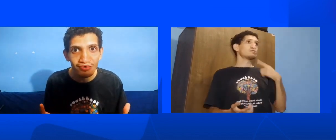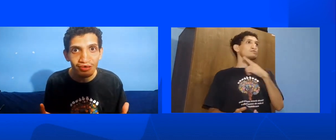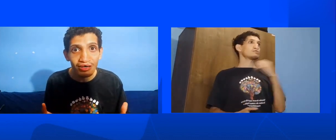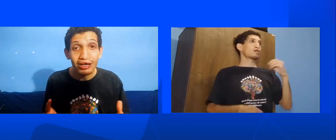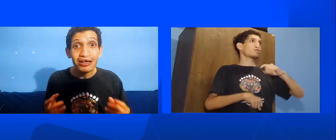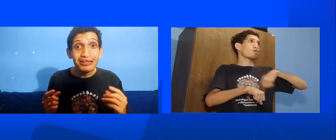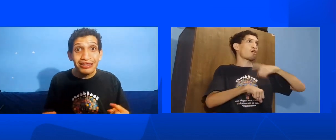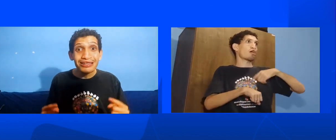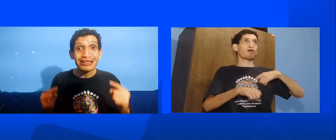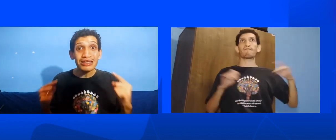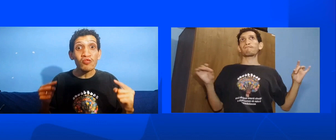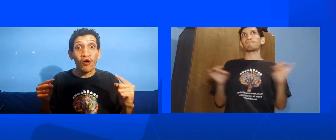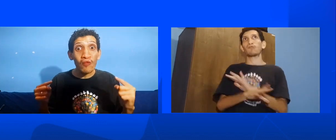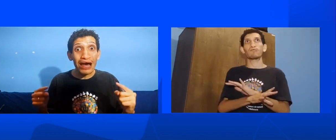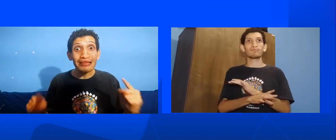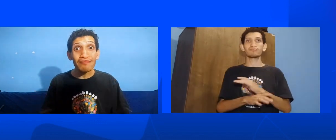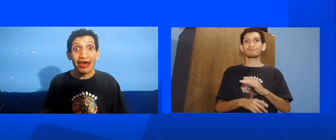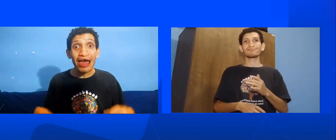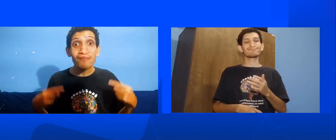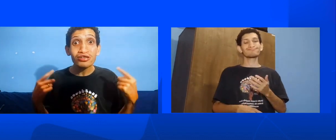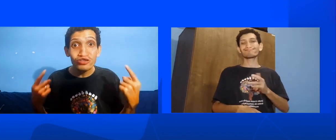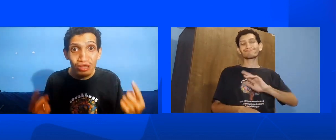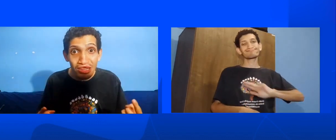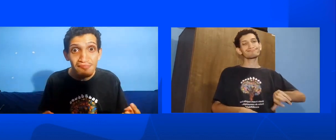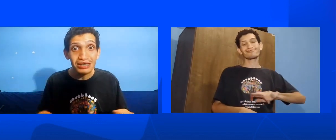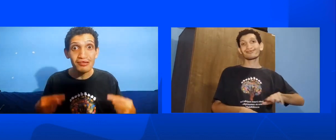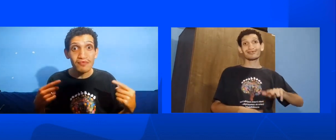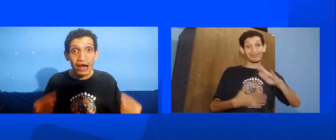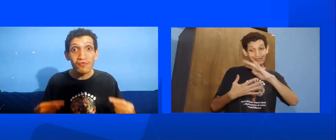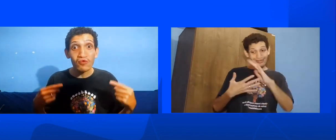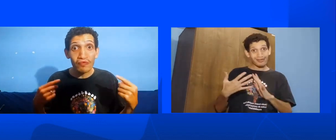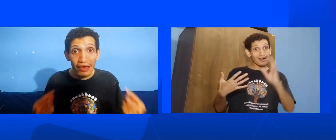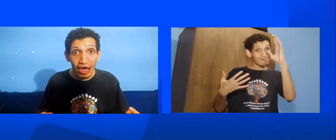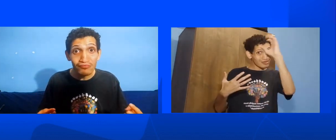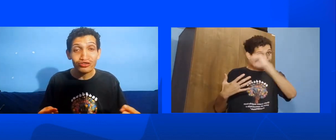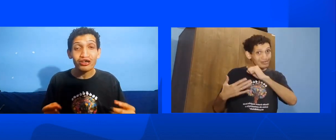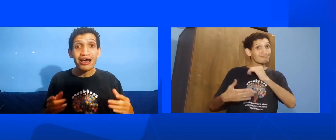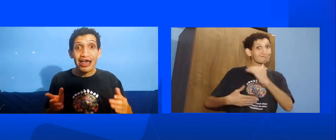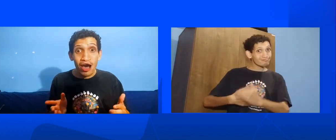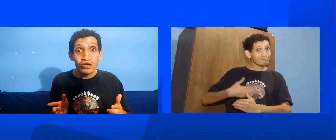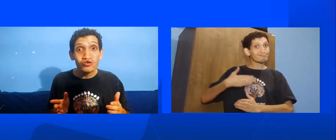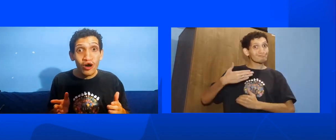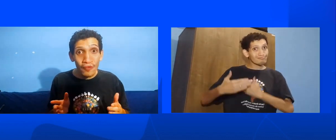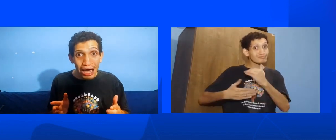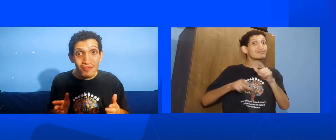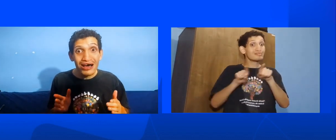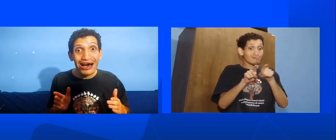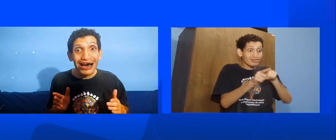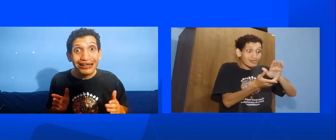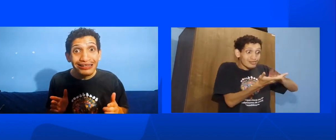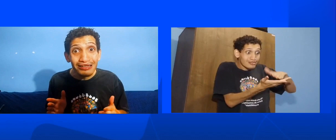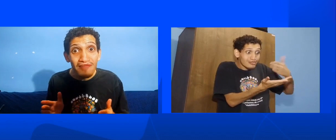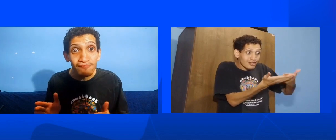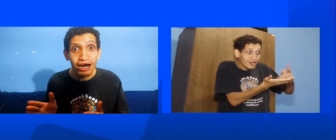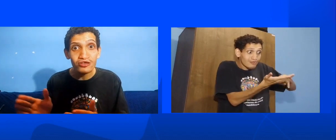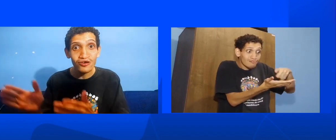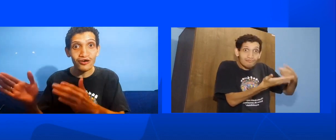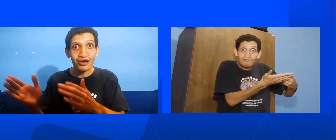E se tornar intérprete Libras Tradutor intérprete É uma jornada Ainda maior